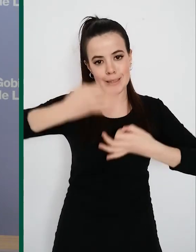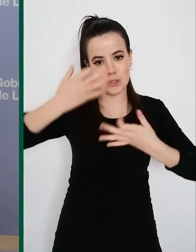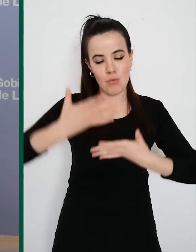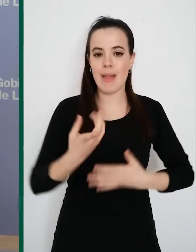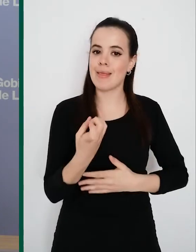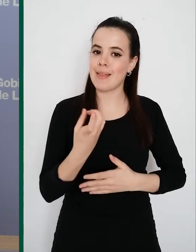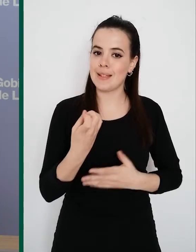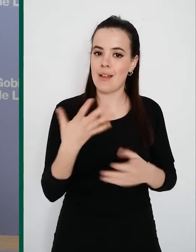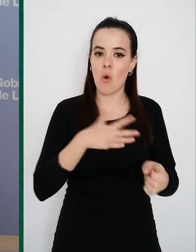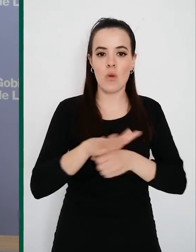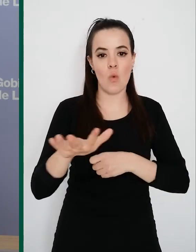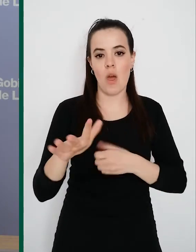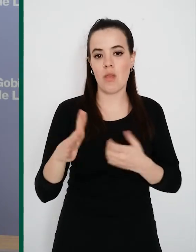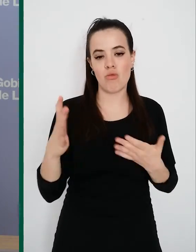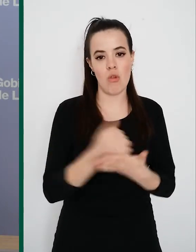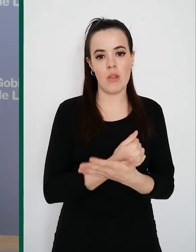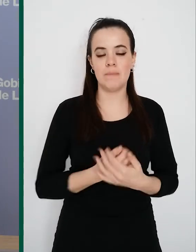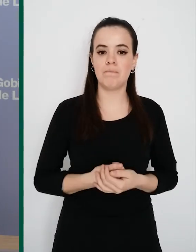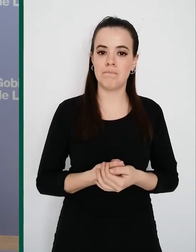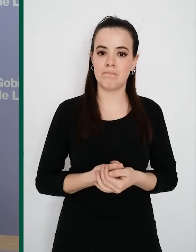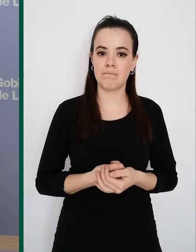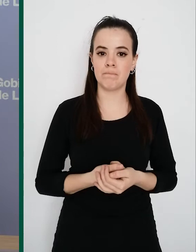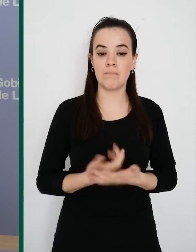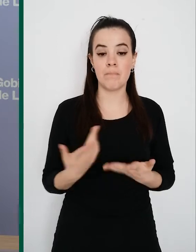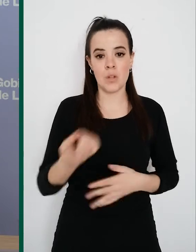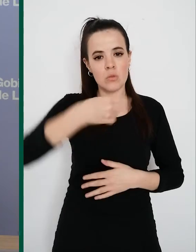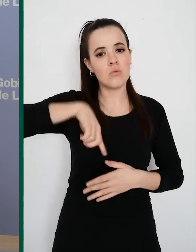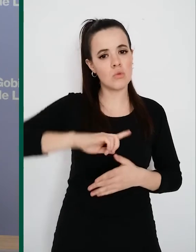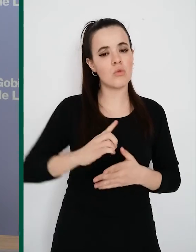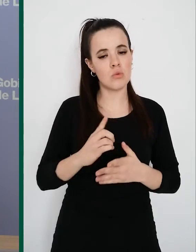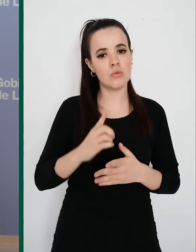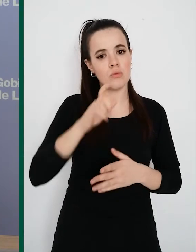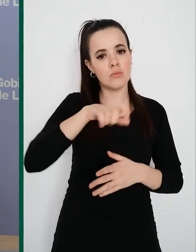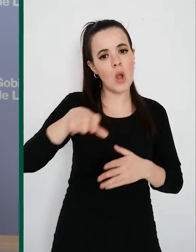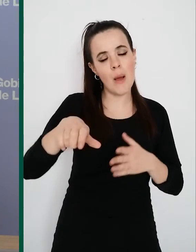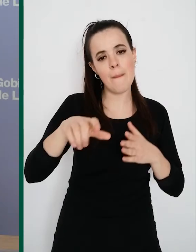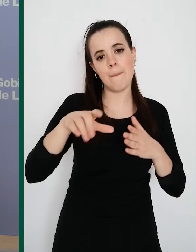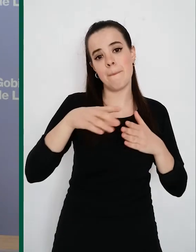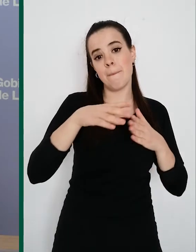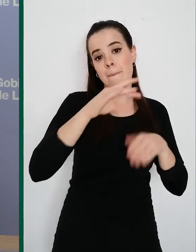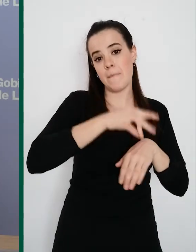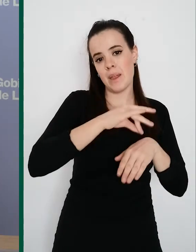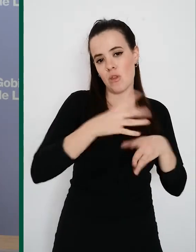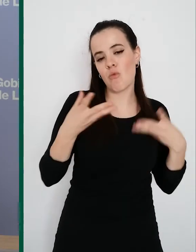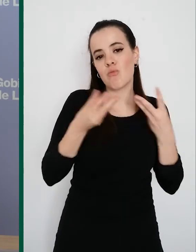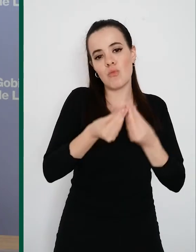necesidades sociales. Desde nuestra cercanía al paciente, hemos contribuido al apoyo emocional ante una